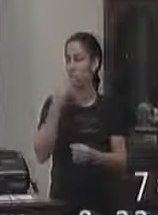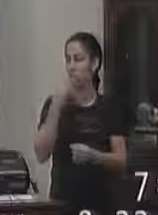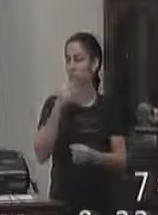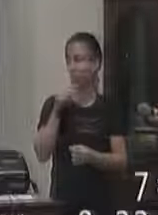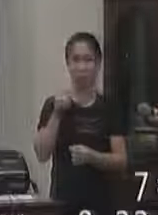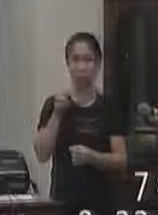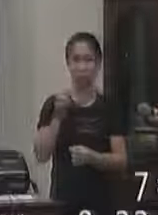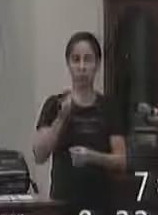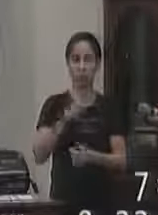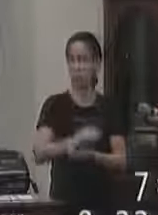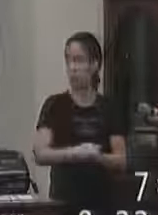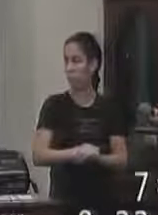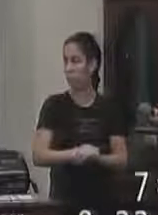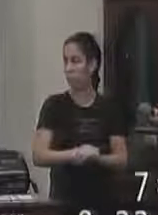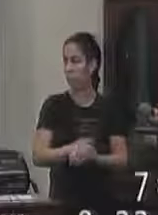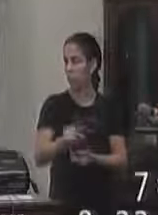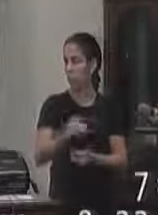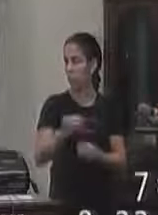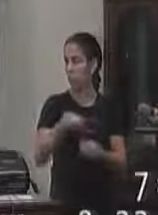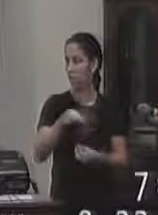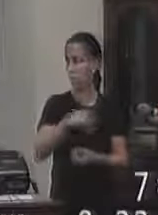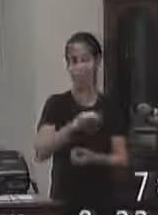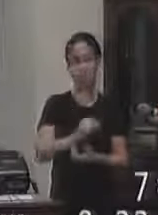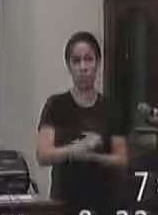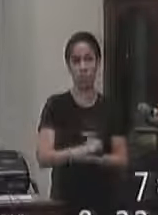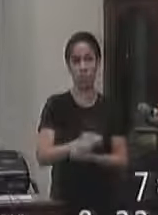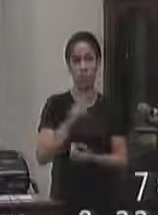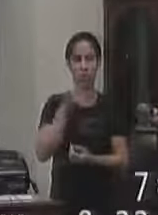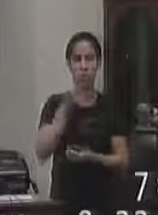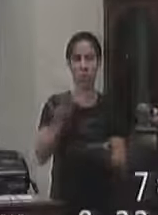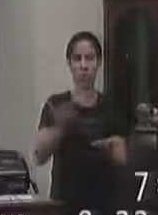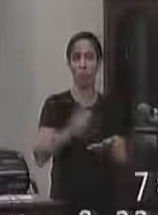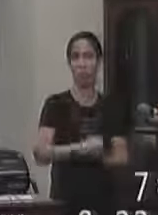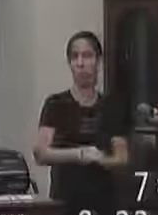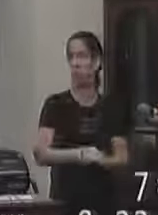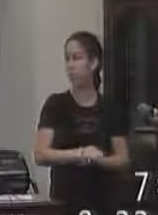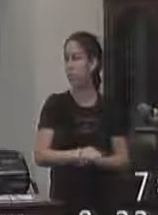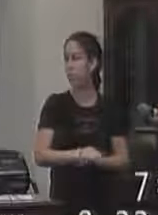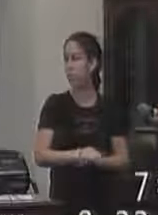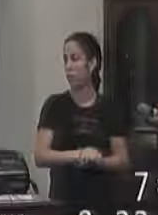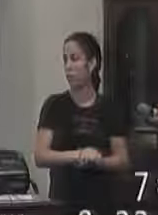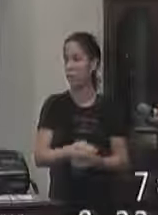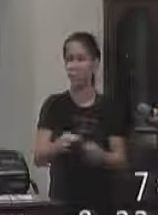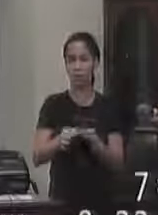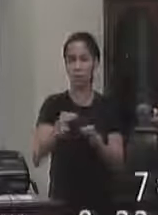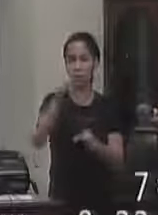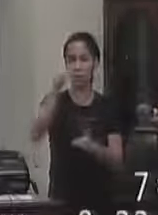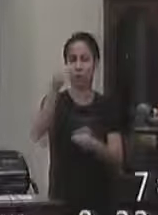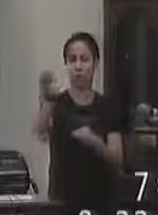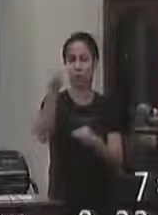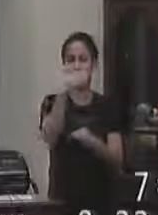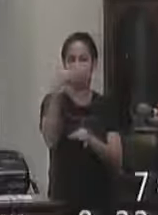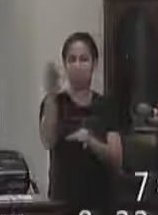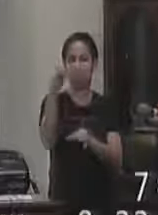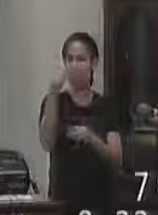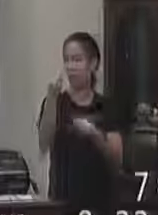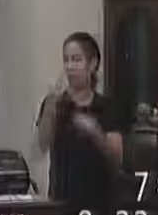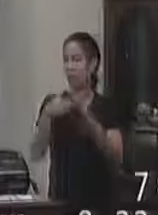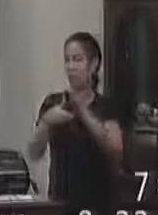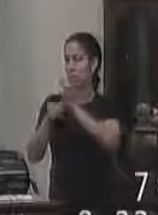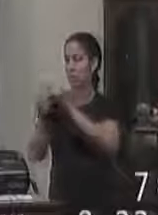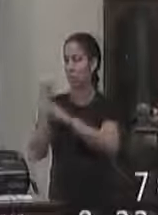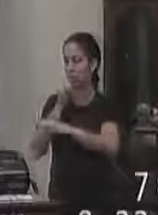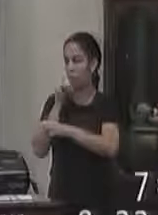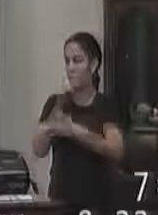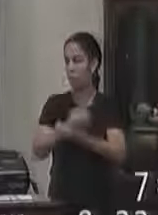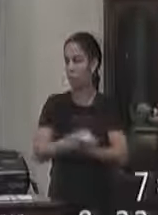está aqui o Marcelo está aqui é professor você não vê mais hoje hasteando a bandeira como era antigamente você hoje não